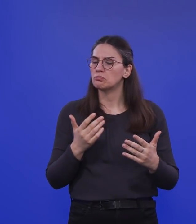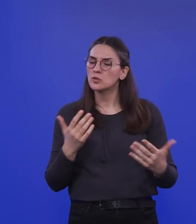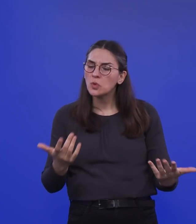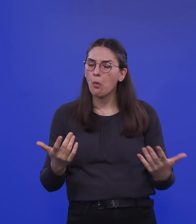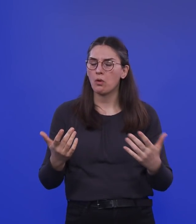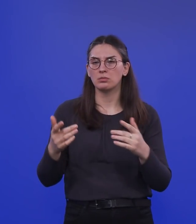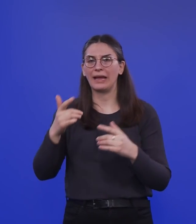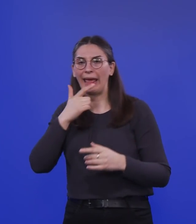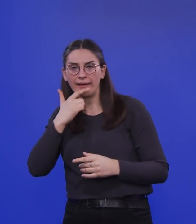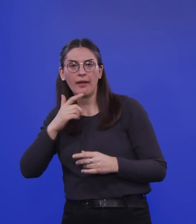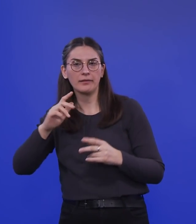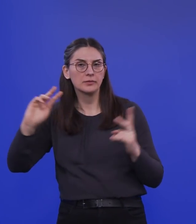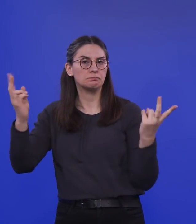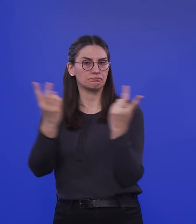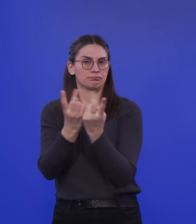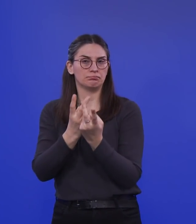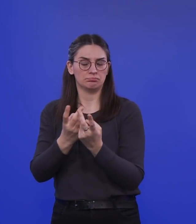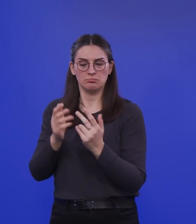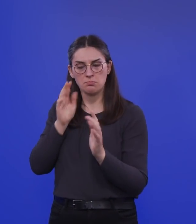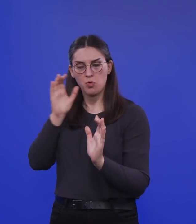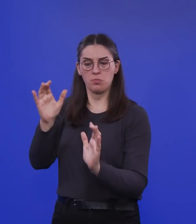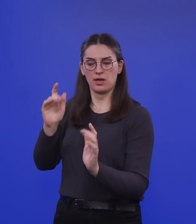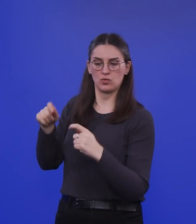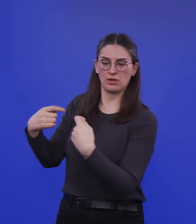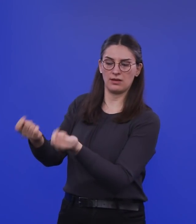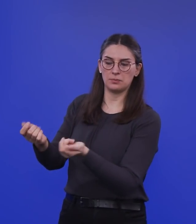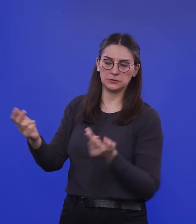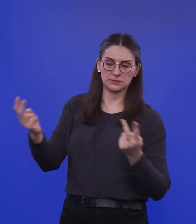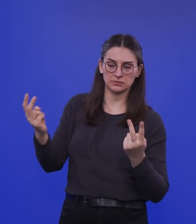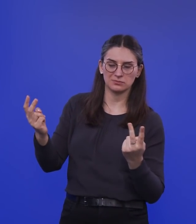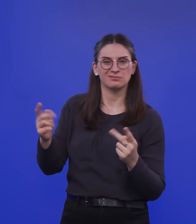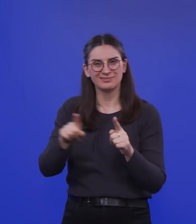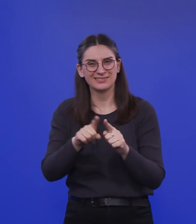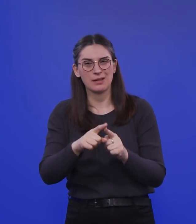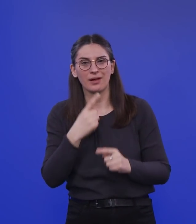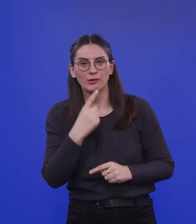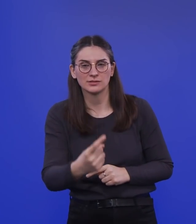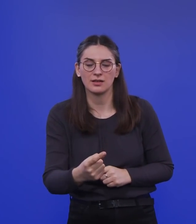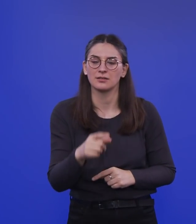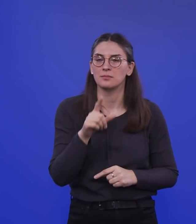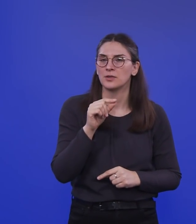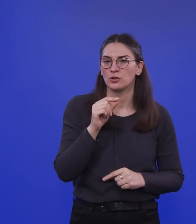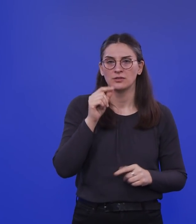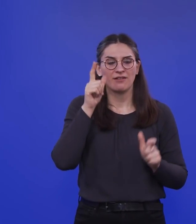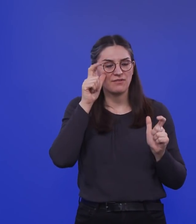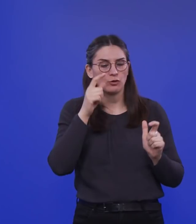England gemacht hat. Und sagt einfach das Gleiche aus, wenn das Virus im offenen Schulbetrieb ist, dann